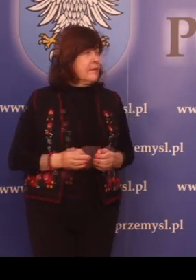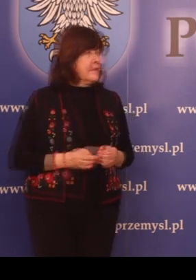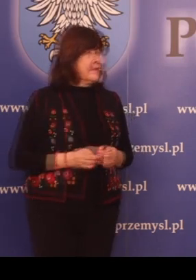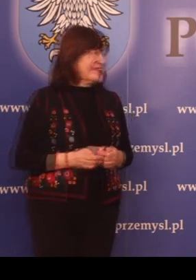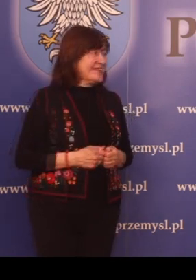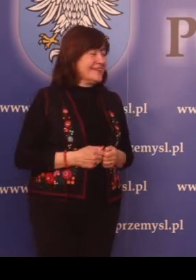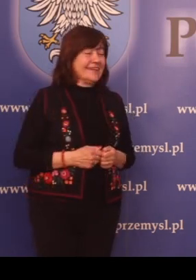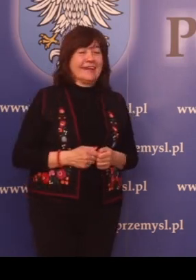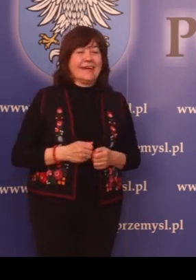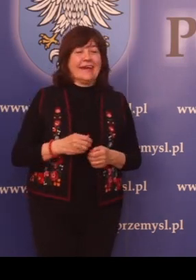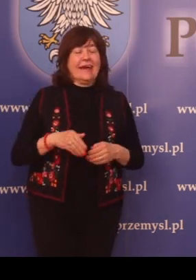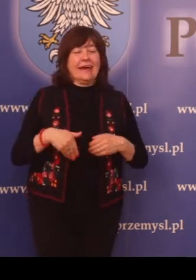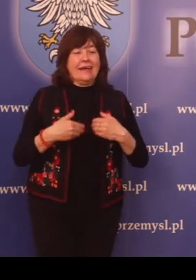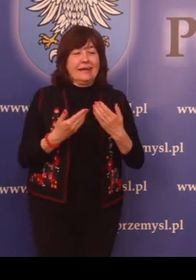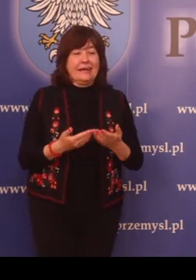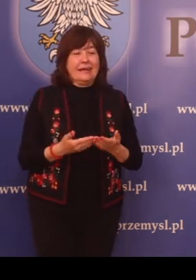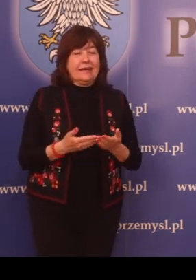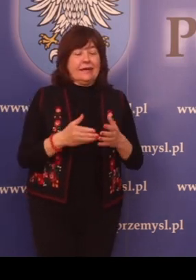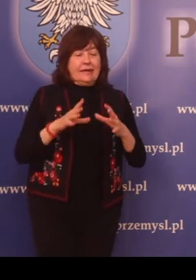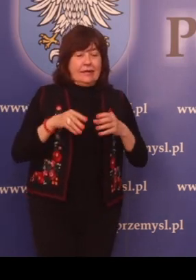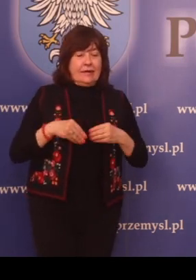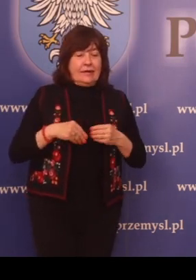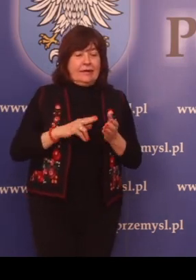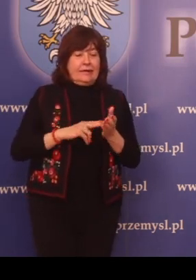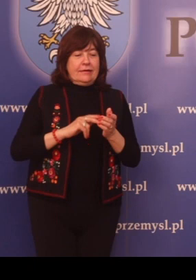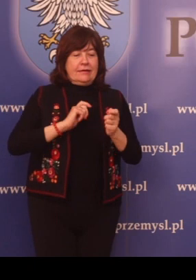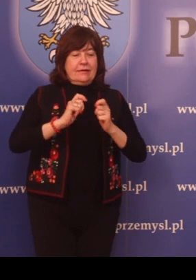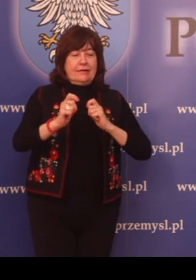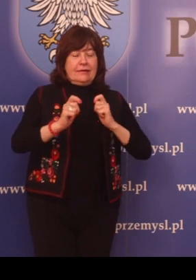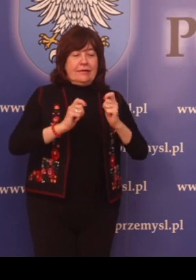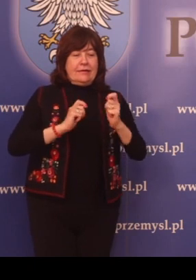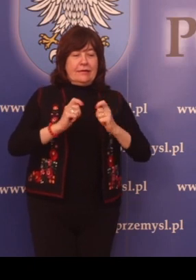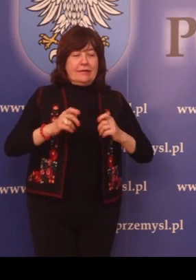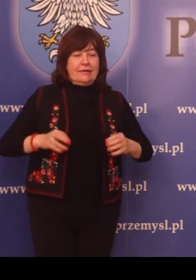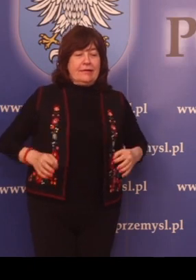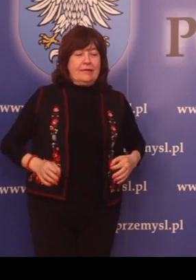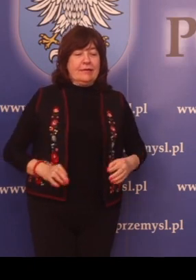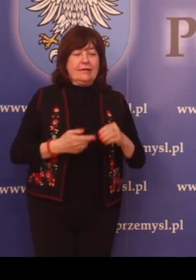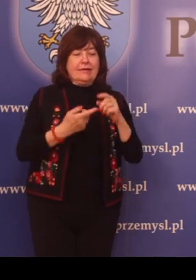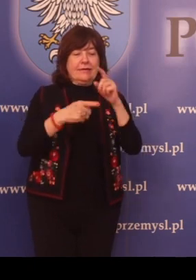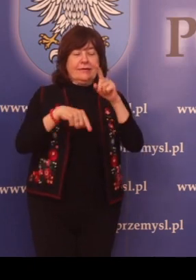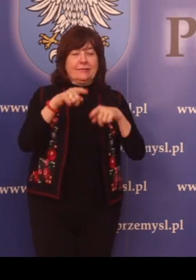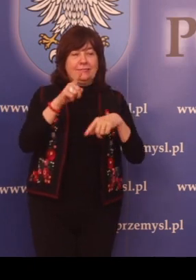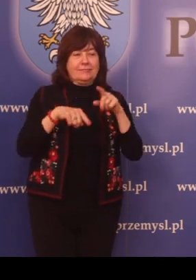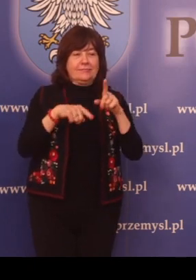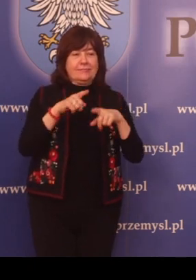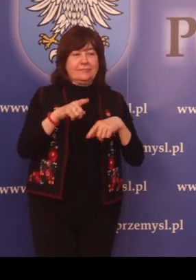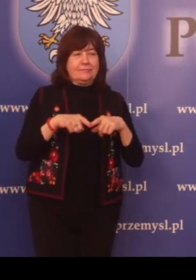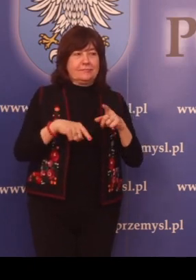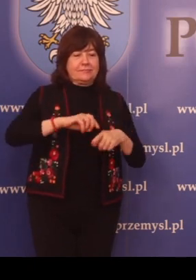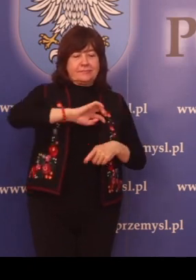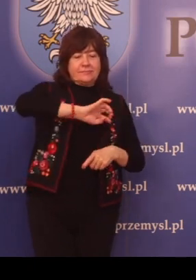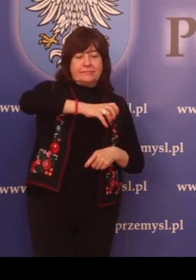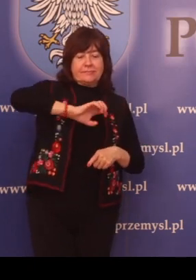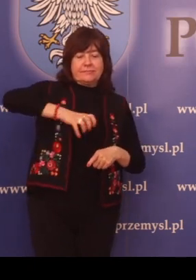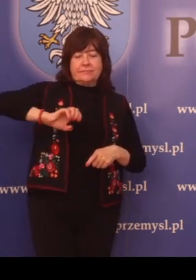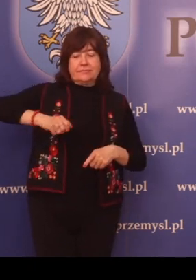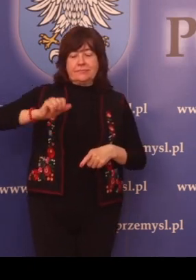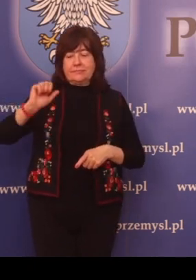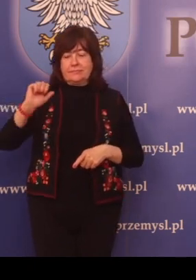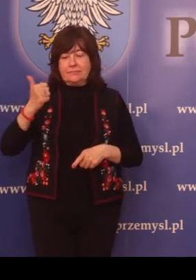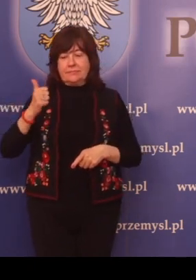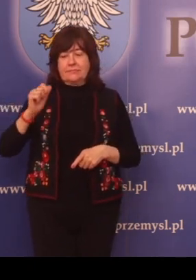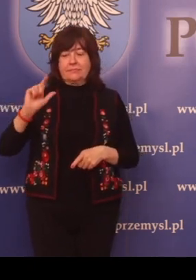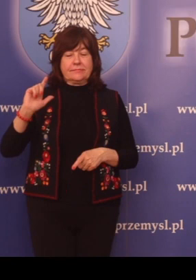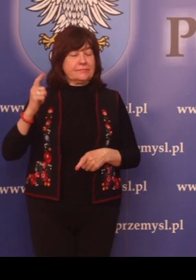Wydanie zezwolenia na przejazd pojazdu nienormatywnego kategorii pierwszej i drugiej.